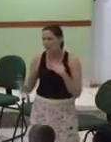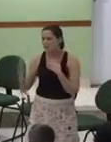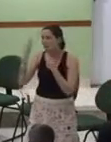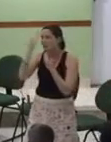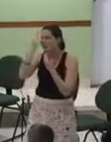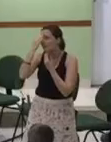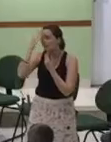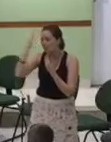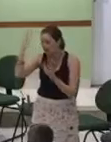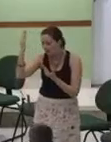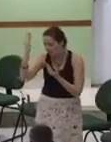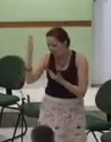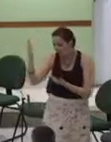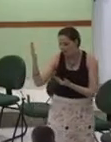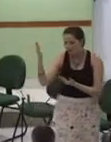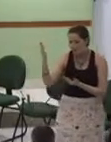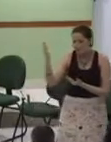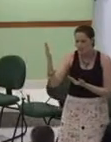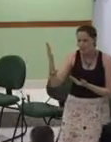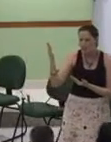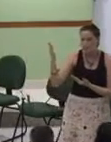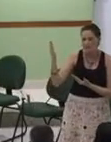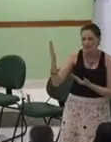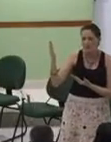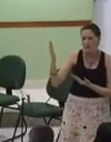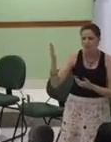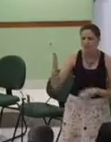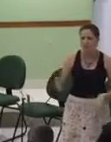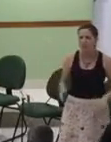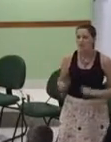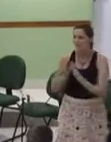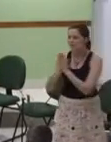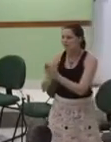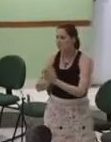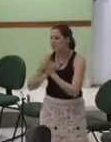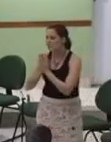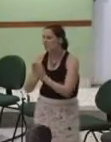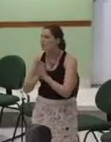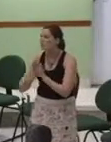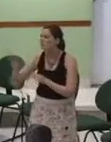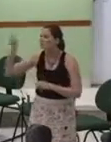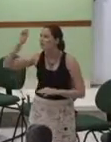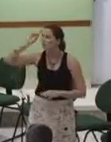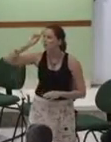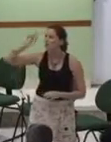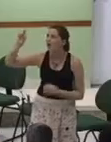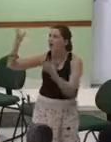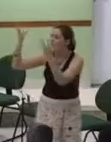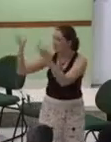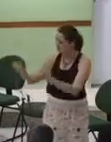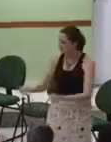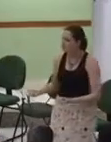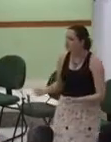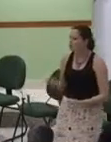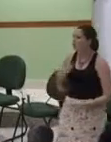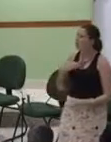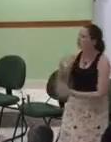minha gratidão Mesmo assim Senhor Mesmo Recebe o meu